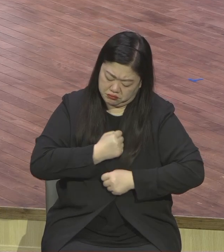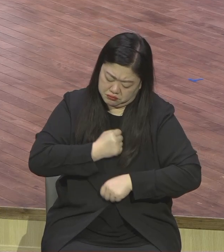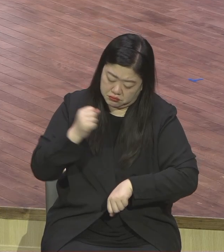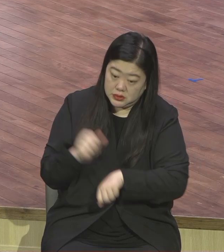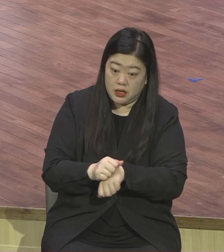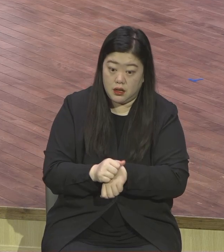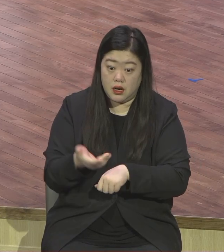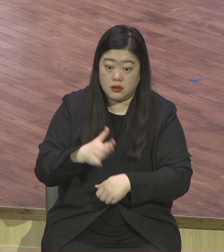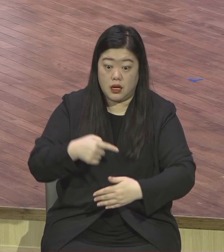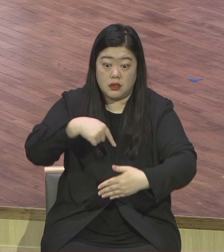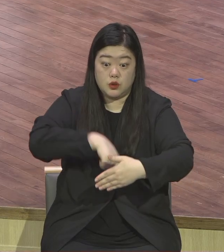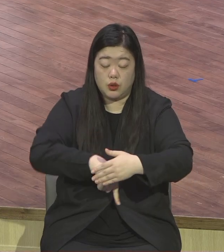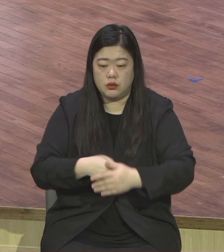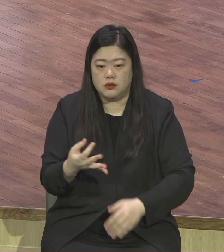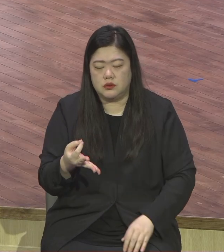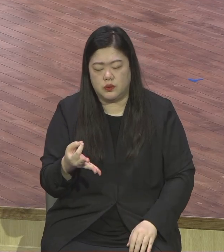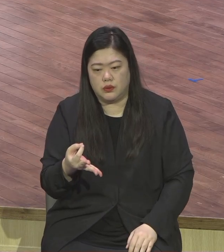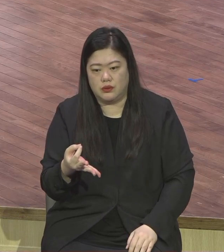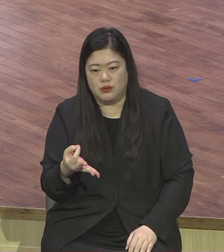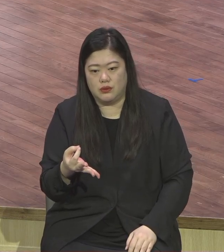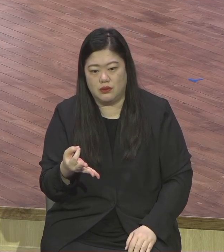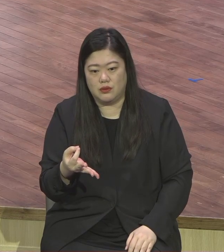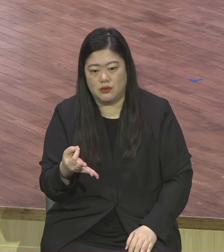우상이야. 그 전공을 찔러버린 겁니다. 예수님.